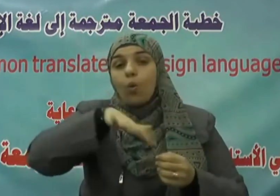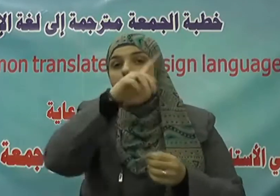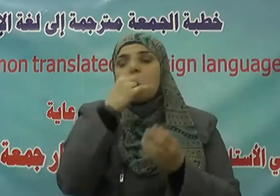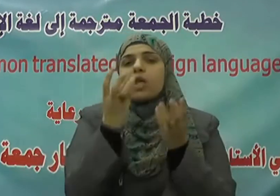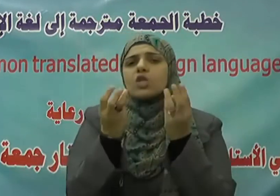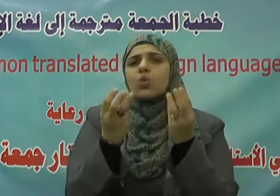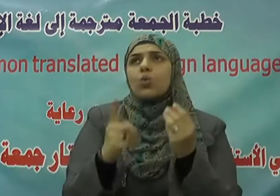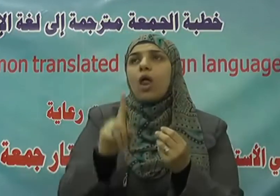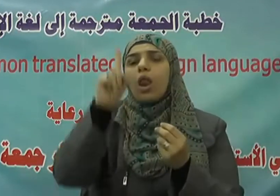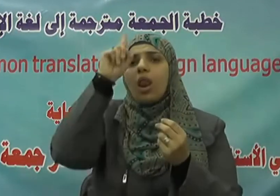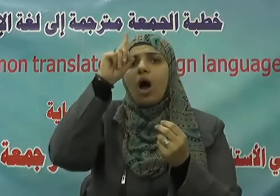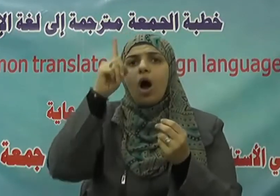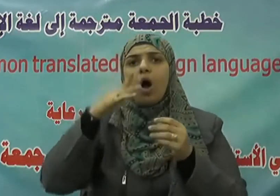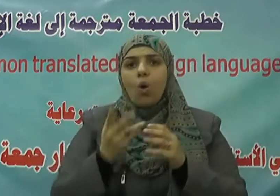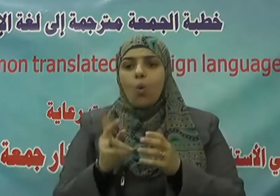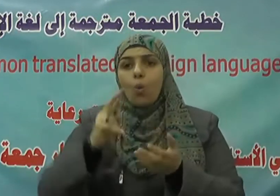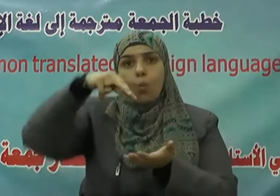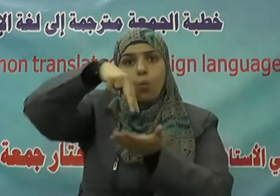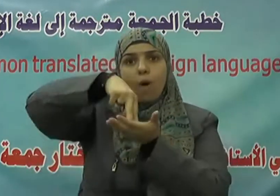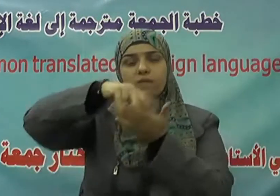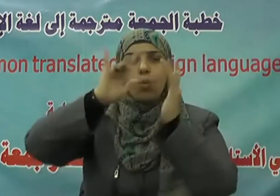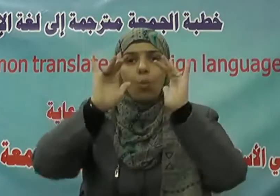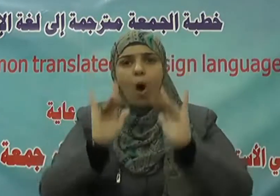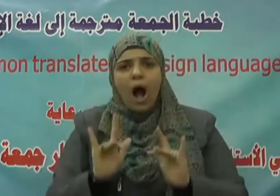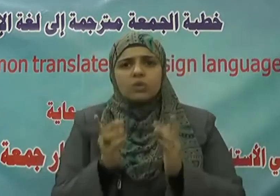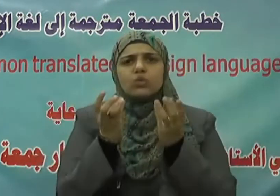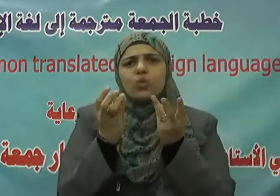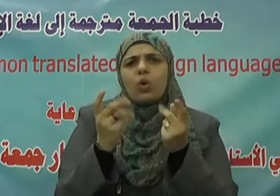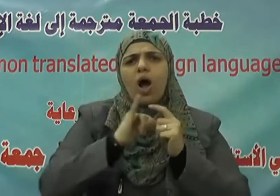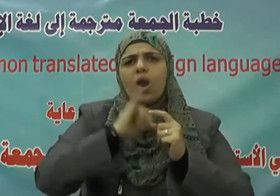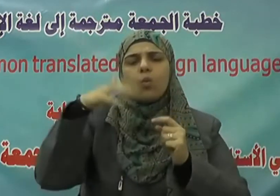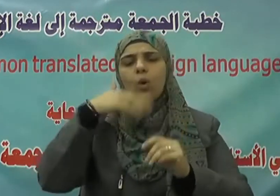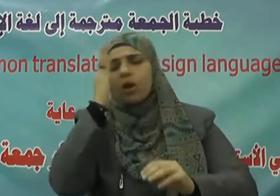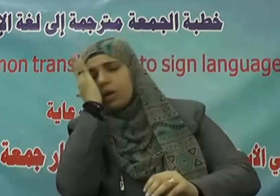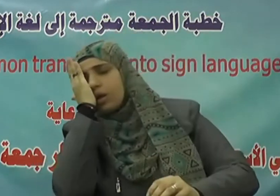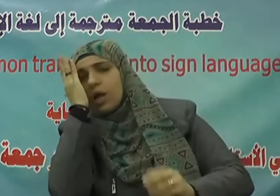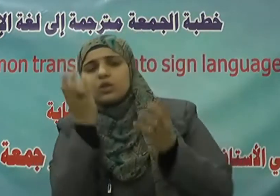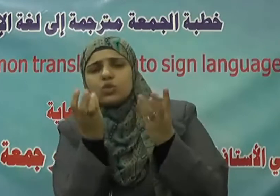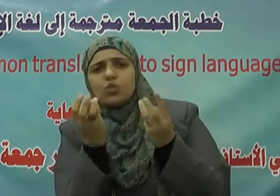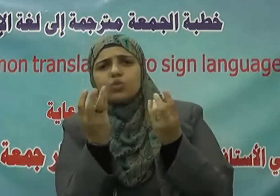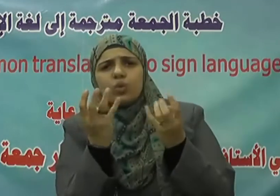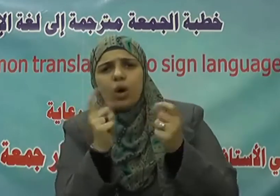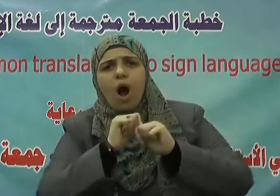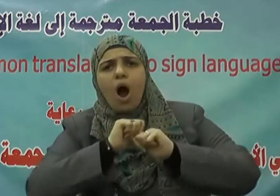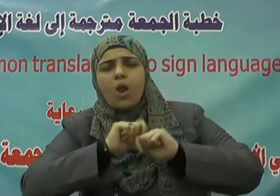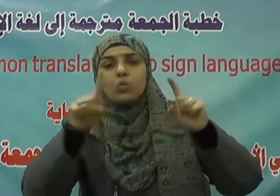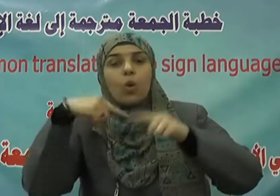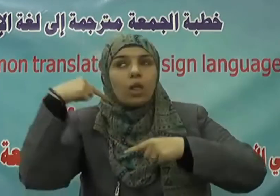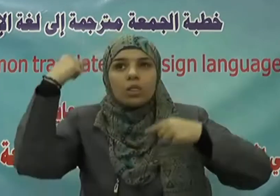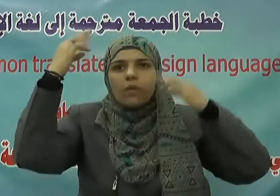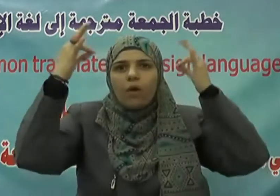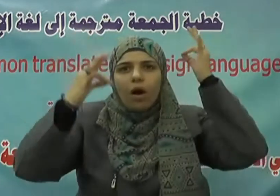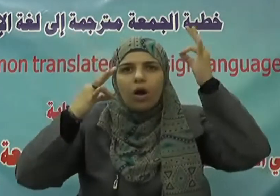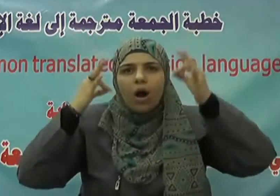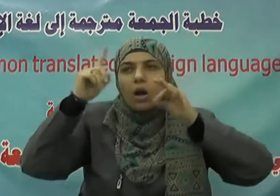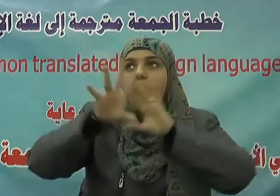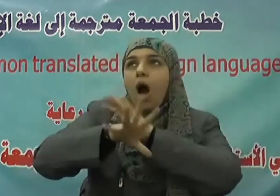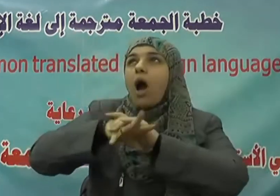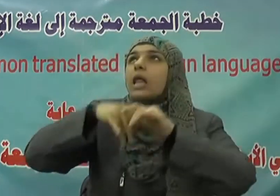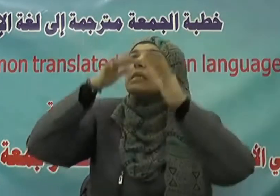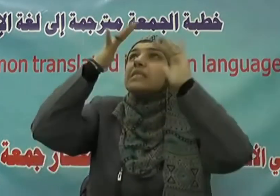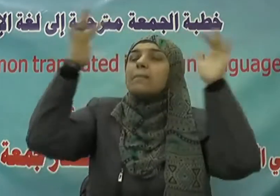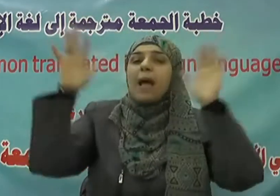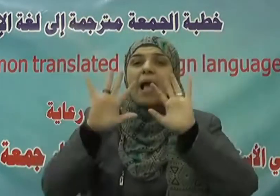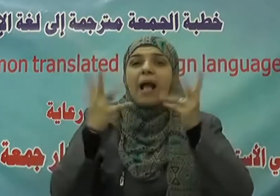قياما وقعودا وعلى جنوبهم ويتفكرون في خلق السماوات